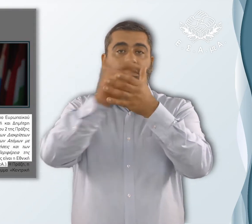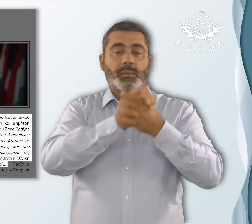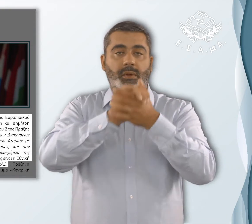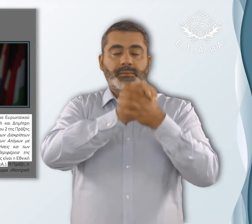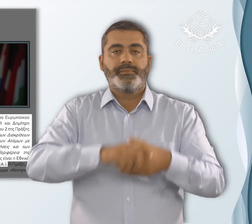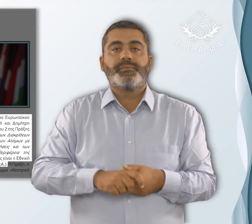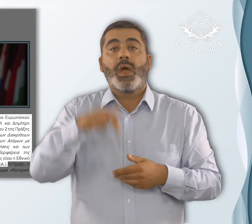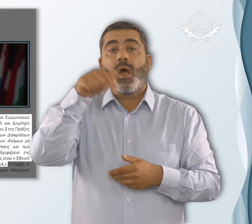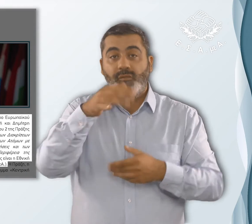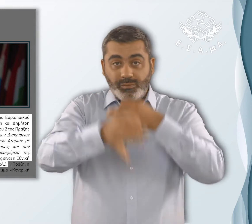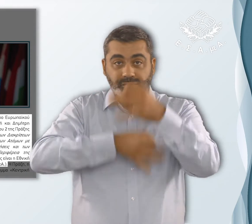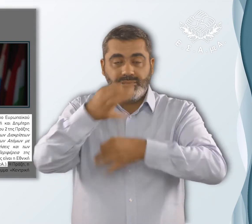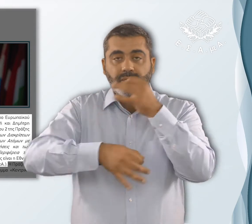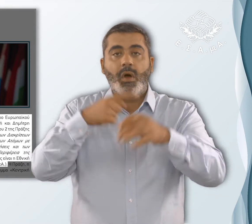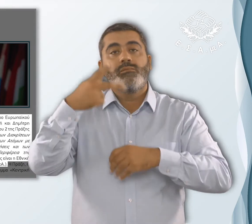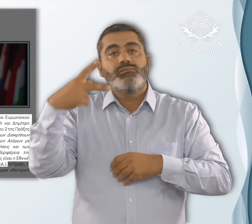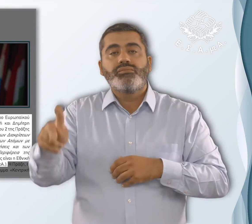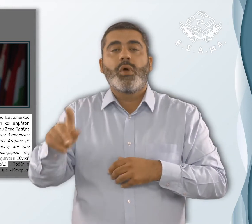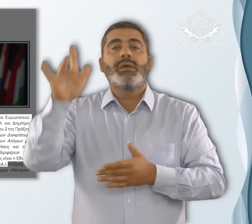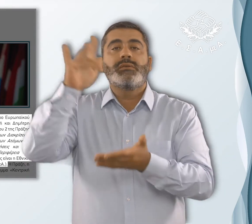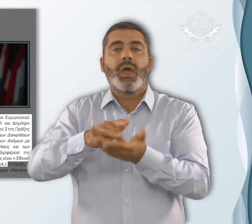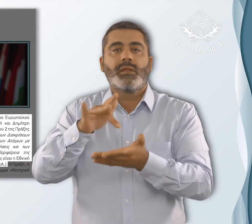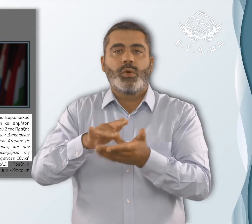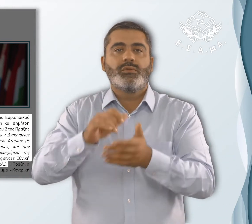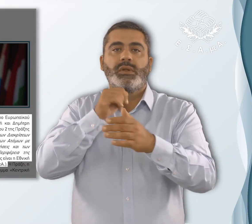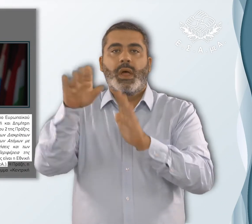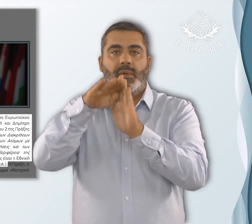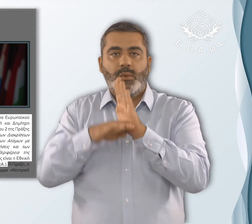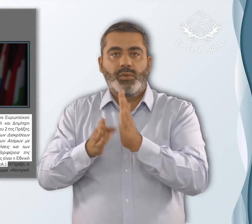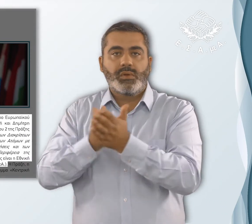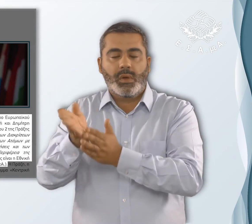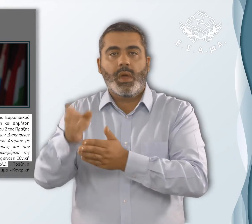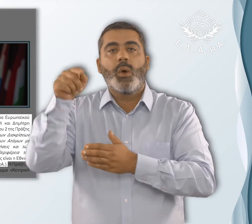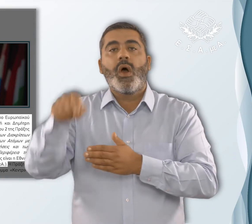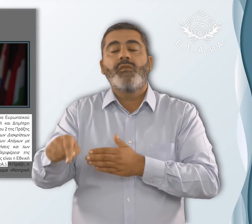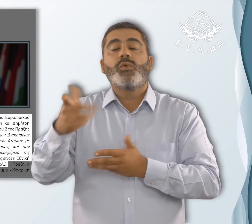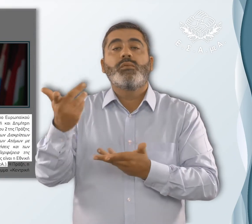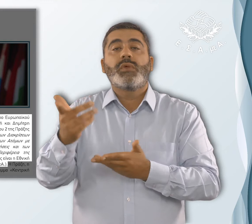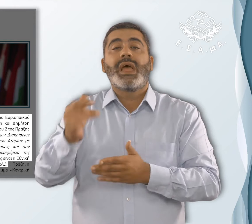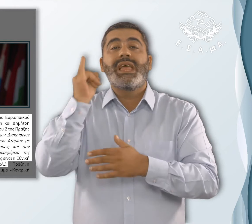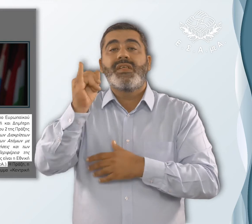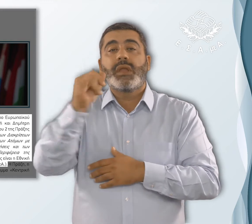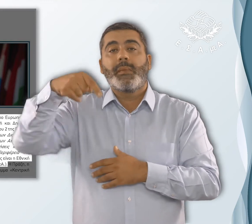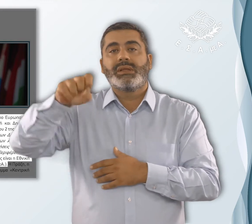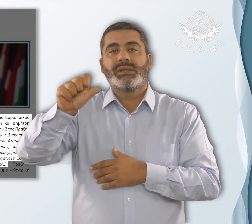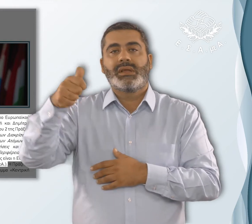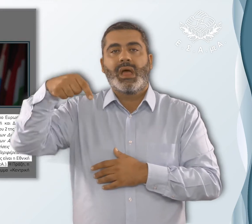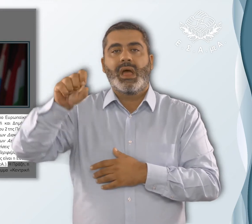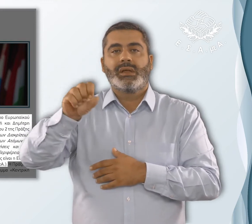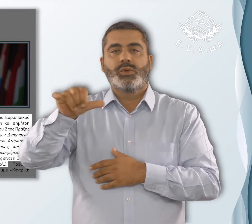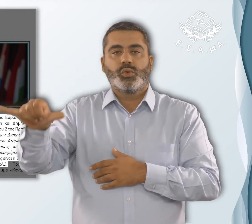οδηγός εκπονήθηκε από το Κέντρο Ευρωπαϊκού Συνταγματικού Δικαίου, Ήδρυμα Θεμιστοπλή και Δημήτρη Τσάτσου, στο πλαίσιο